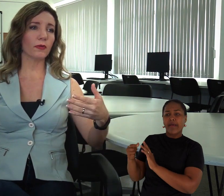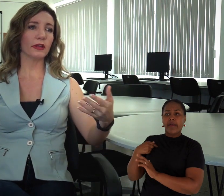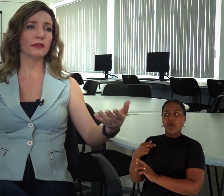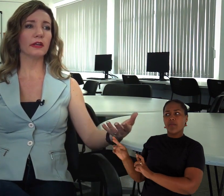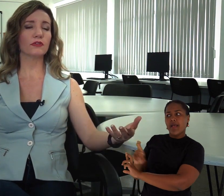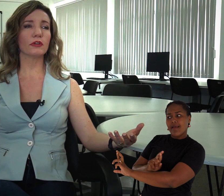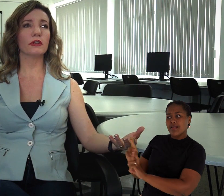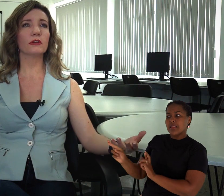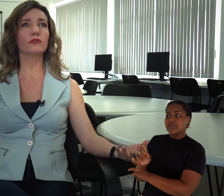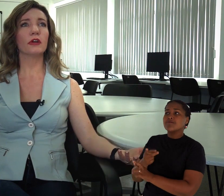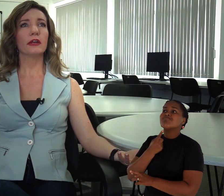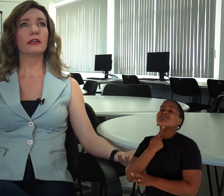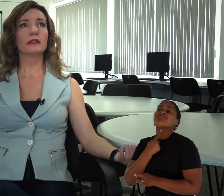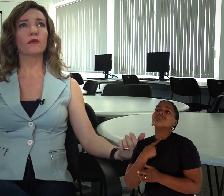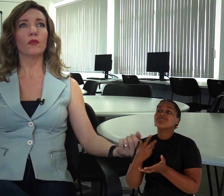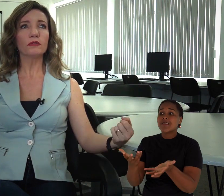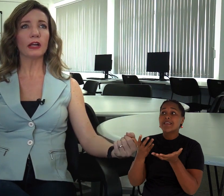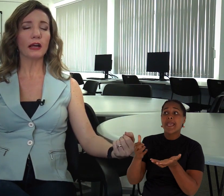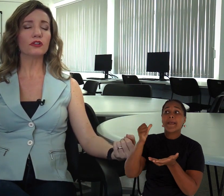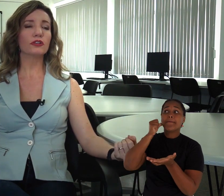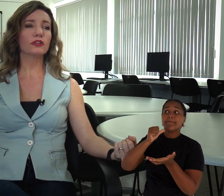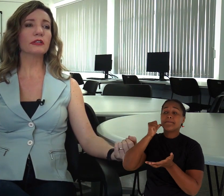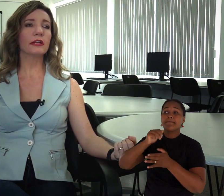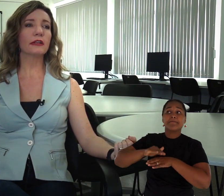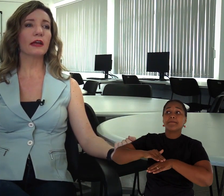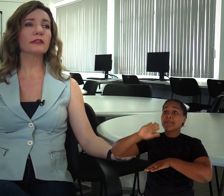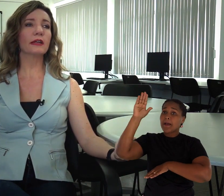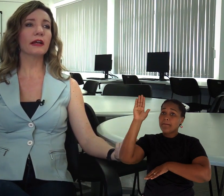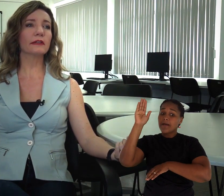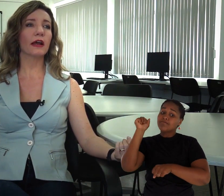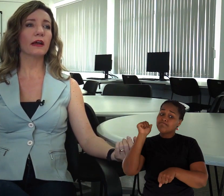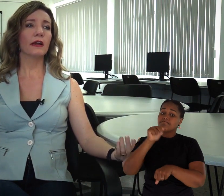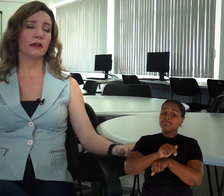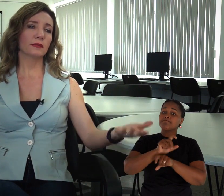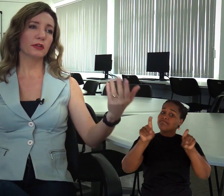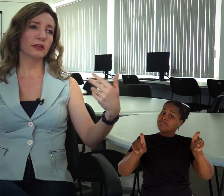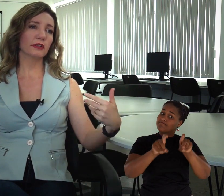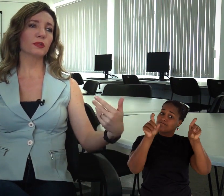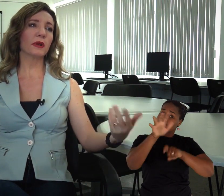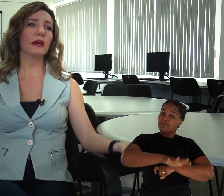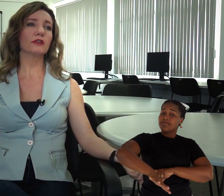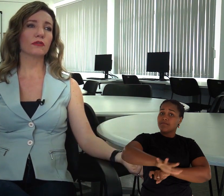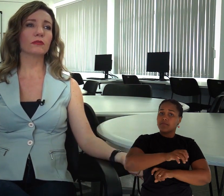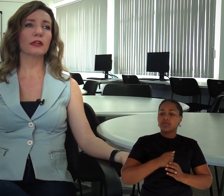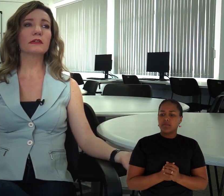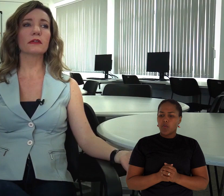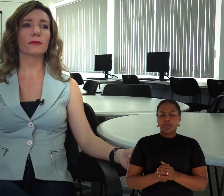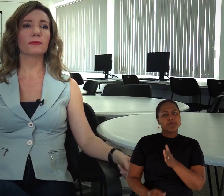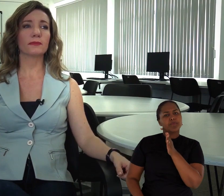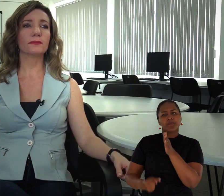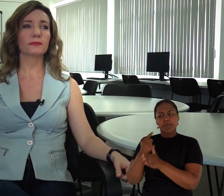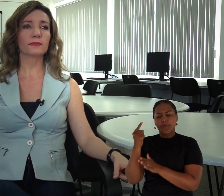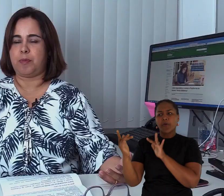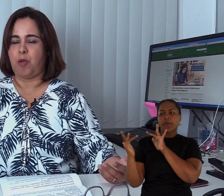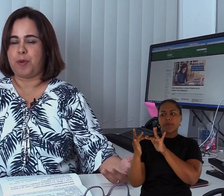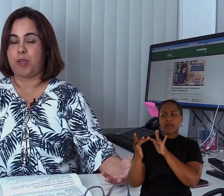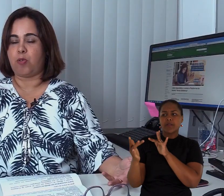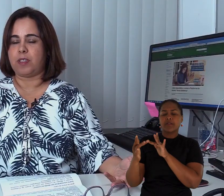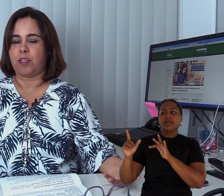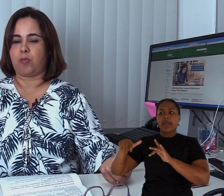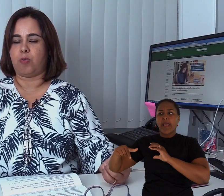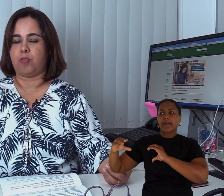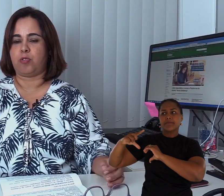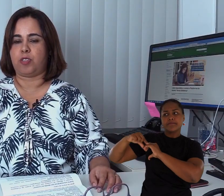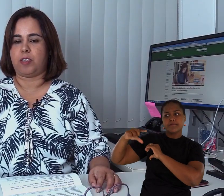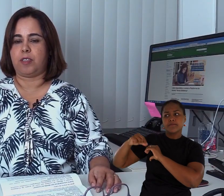relação com ele desde o início, dessa vontade de tentar resgatar as meninas para a área de computação. Meu